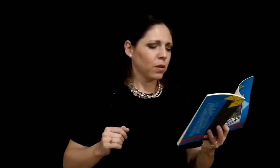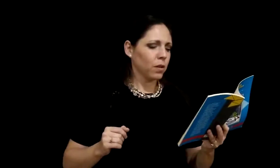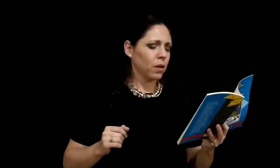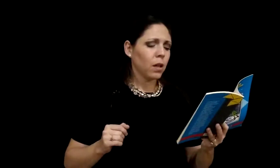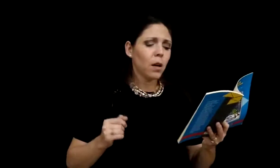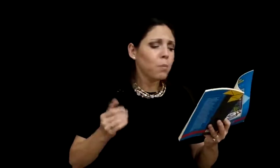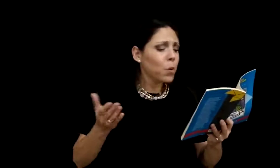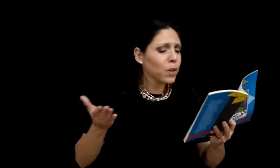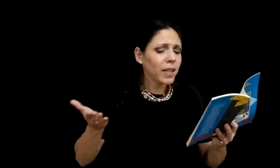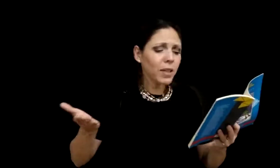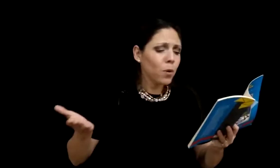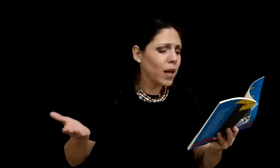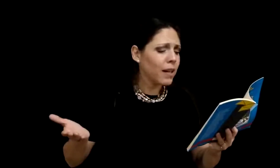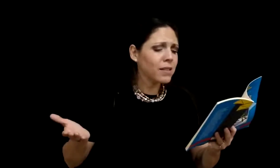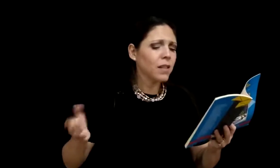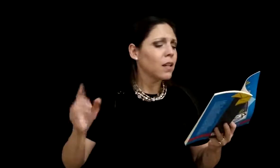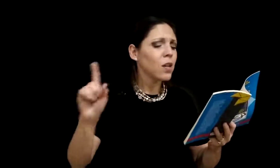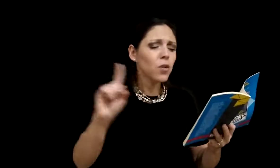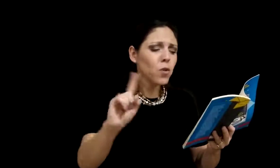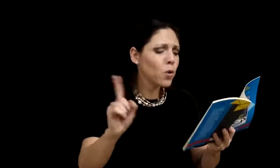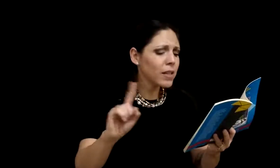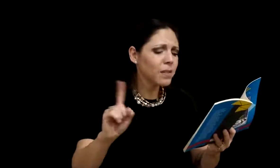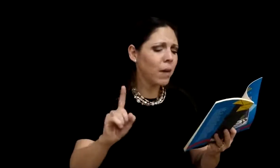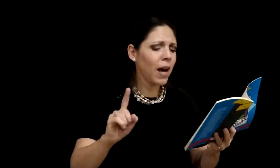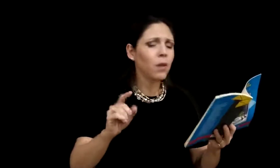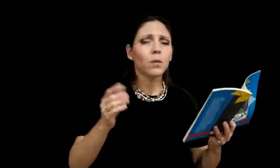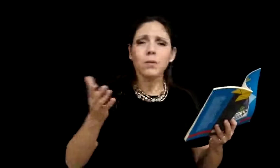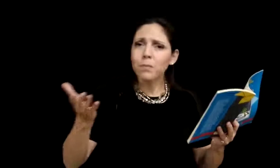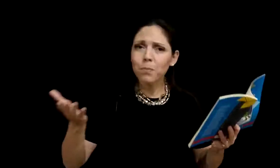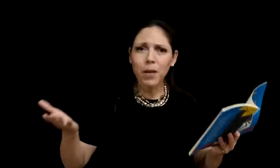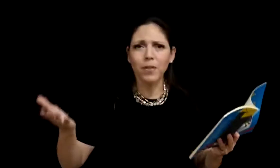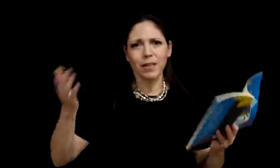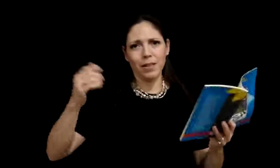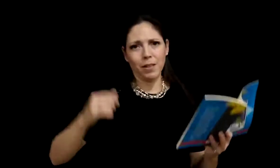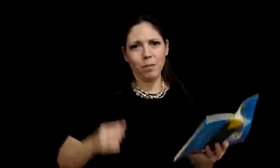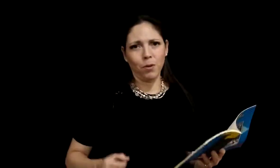Porque equivocarse no es malo, perfectísimo.